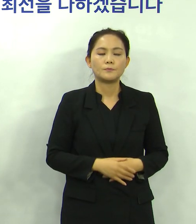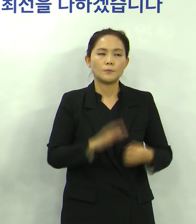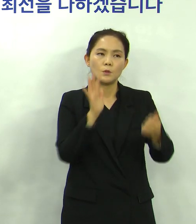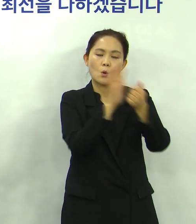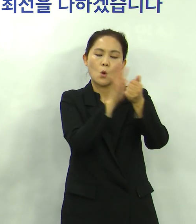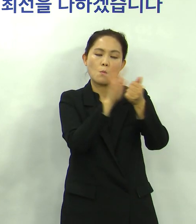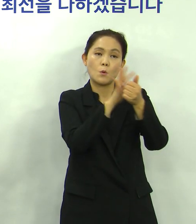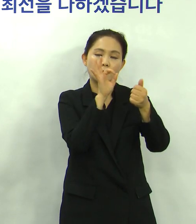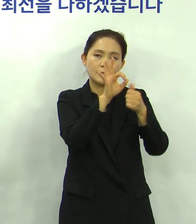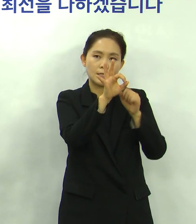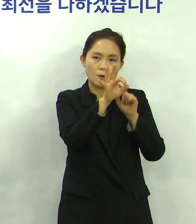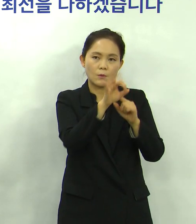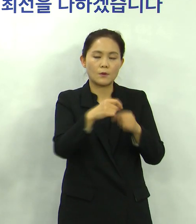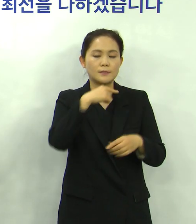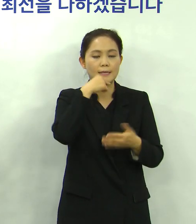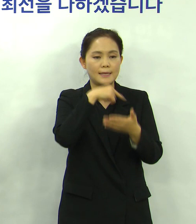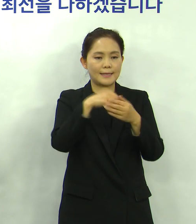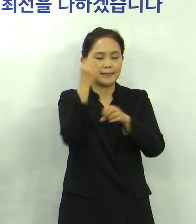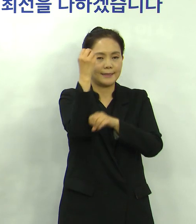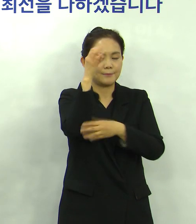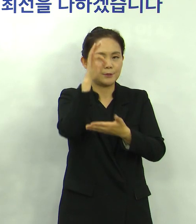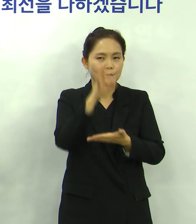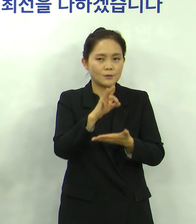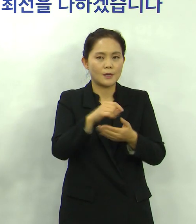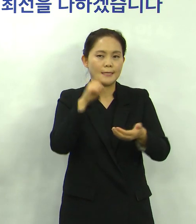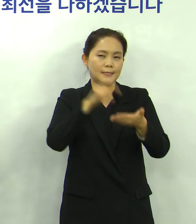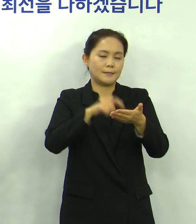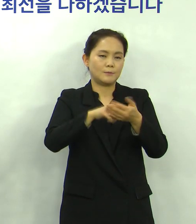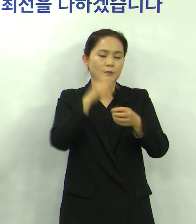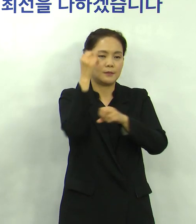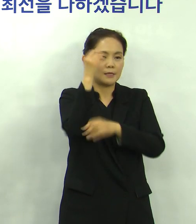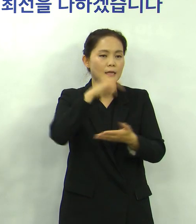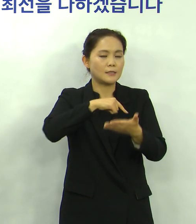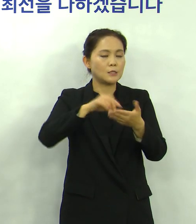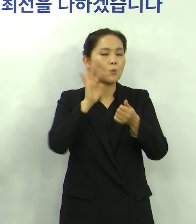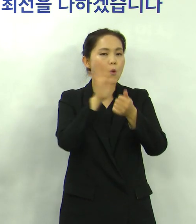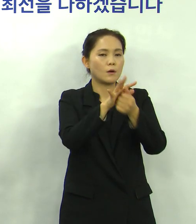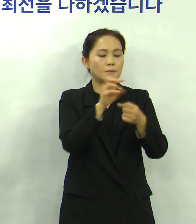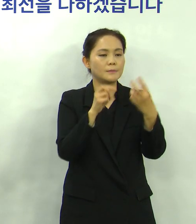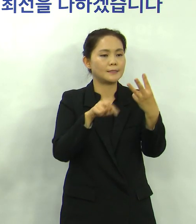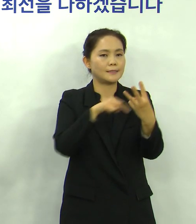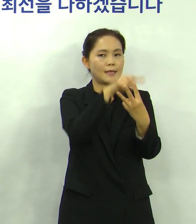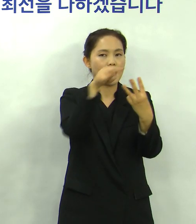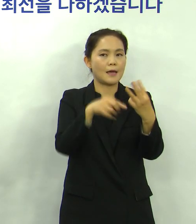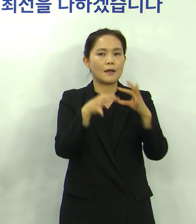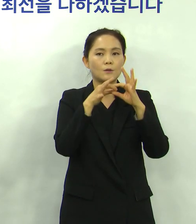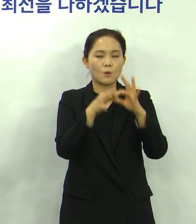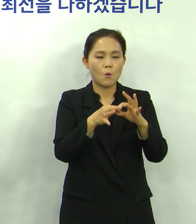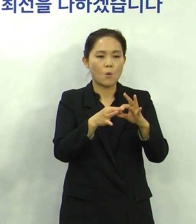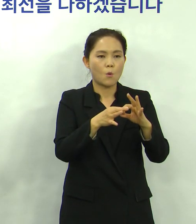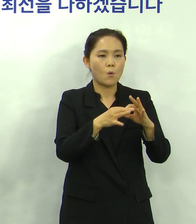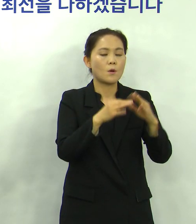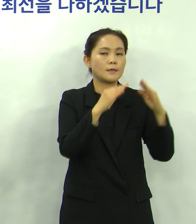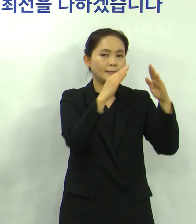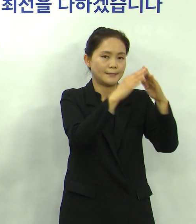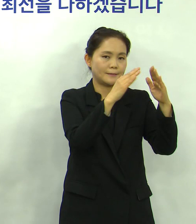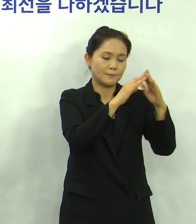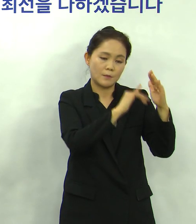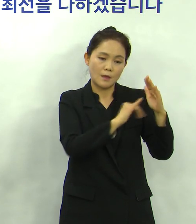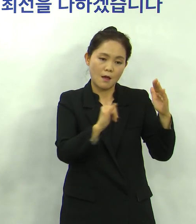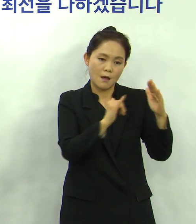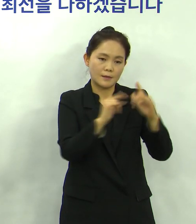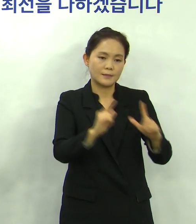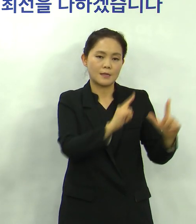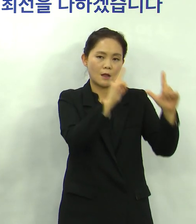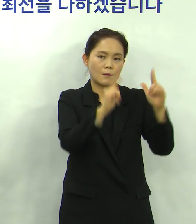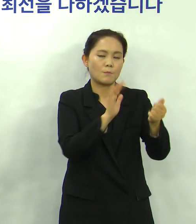돌봄지원금과 재난기본소득 긴급재난지원금 등 세 가지 지원을 통해 가계의 살림살이에 보탬이